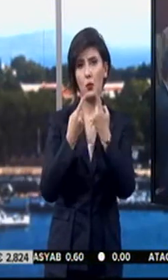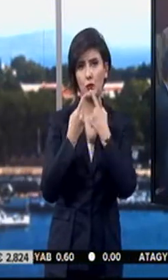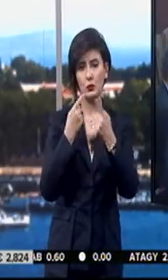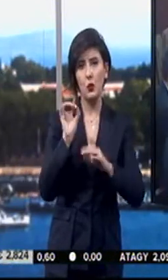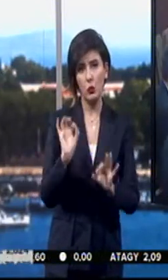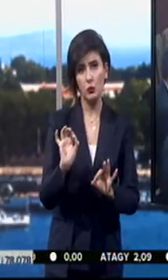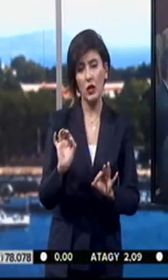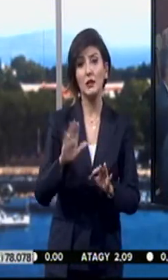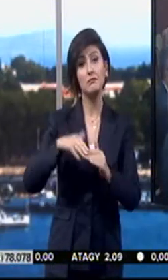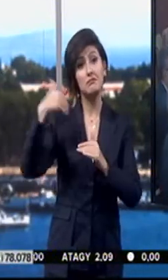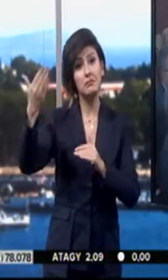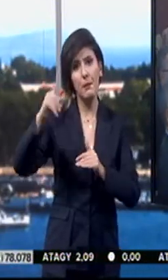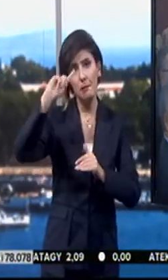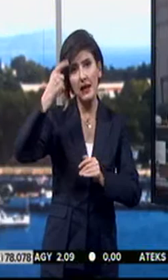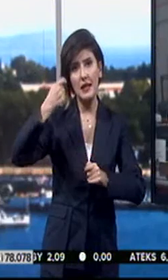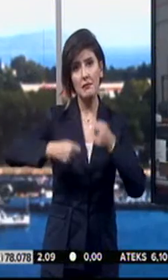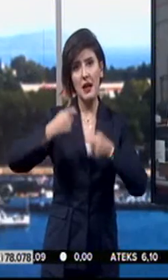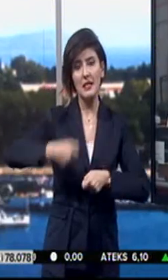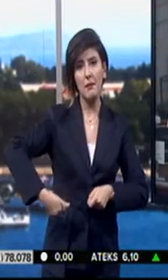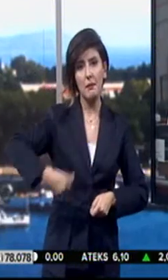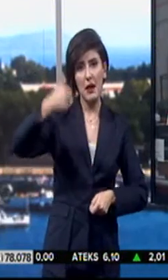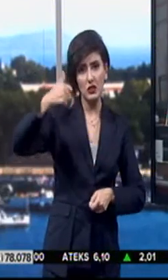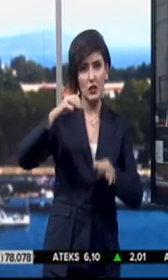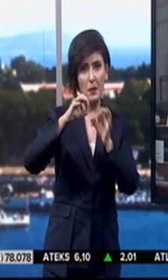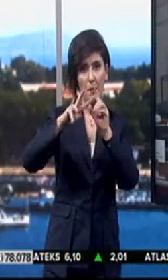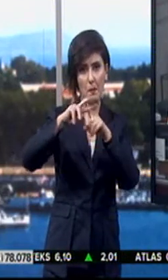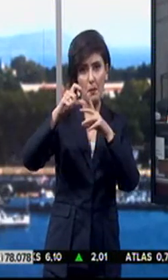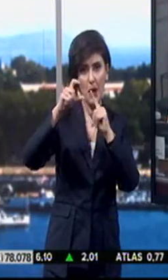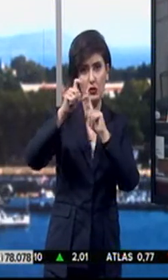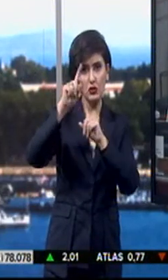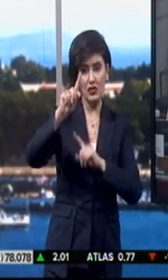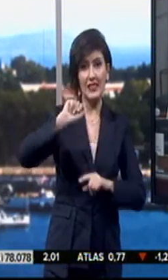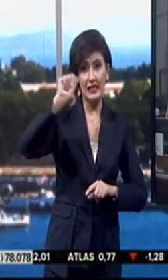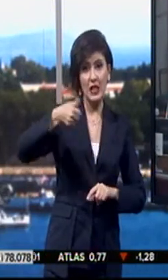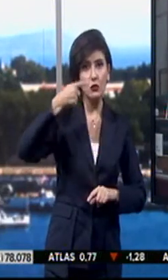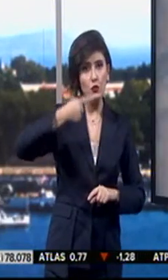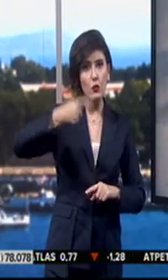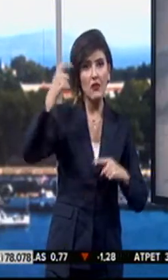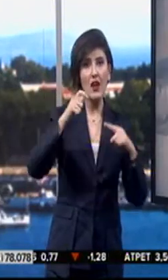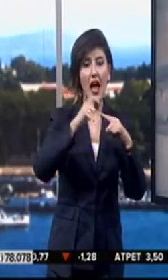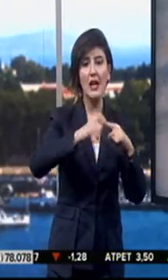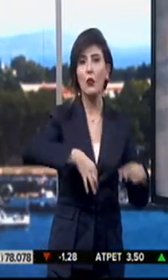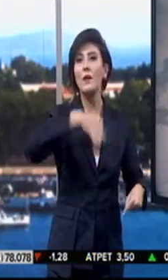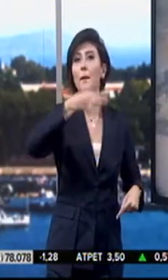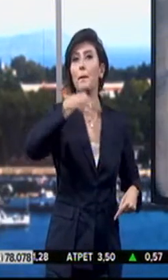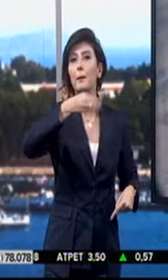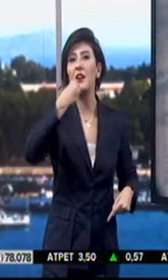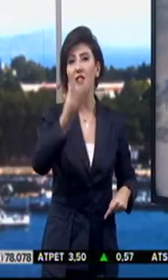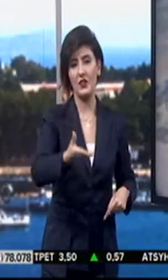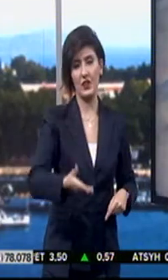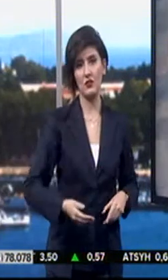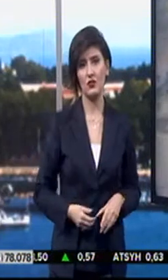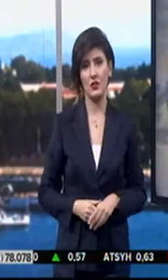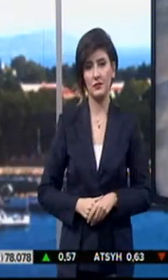belirlenecek. Öte yandan Merkez Bankası Başkanı Başçı, yarın Cumhurbaşkanı Recep Tayyip Erdoğan'a